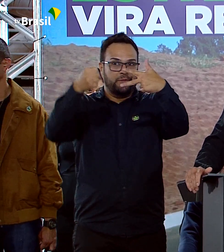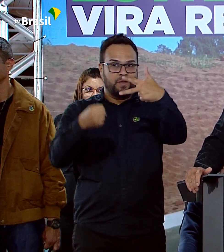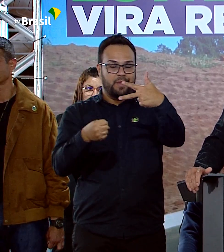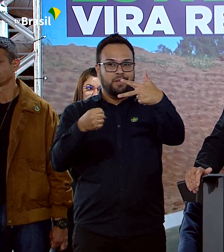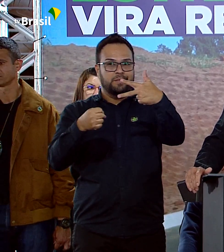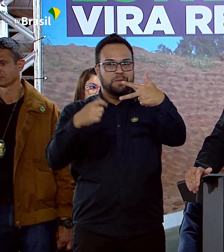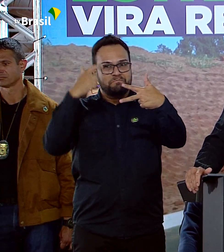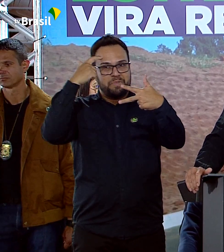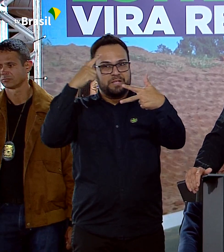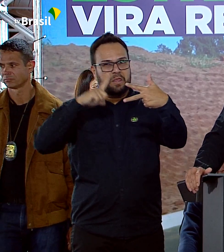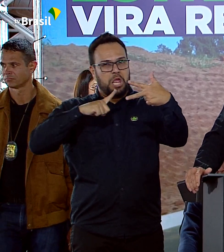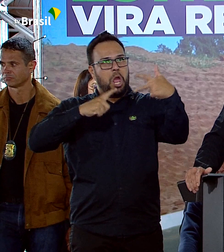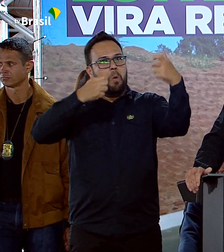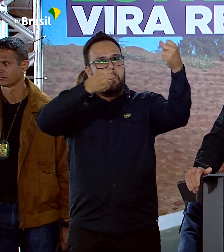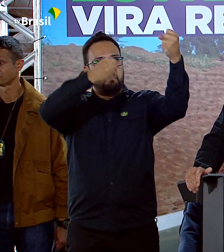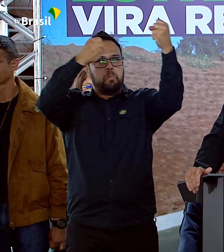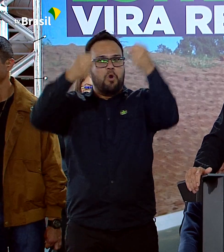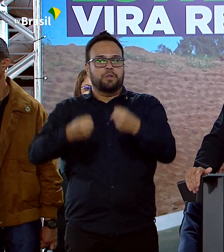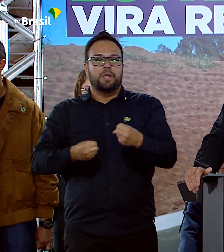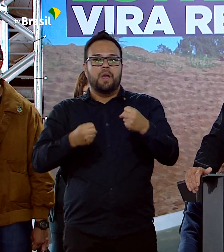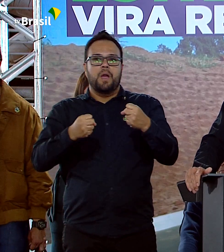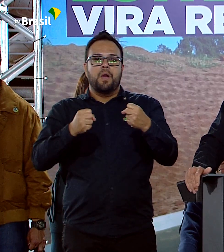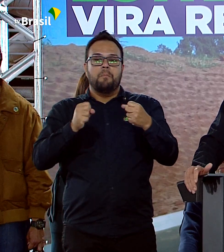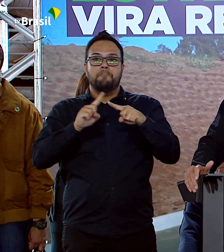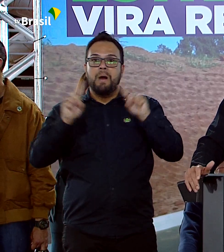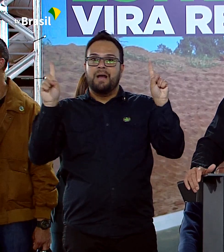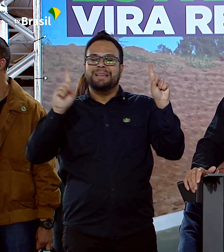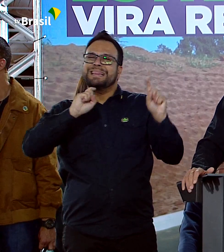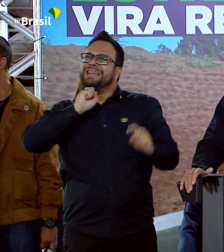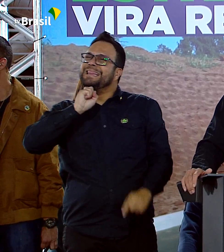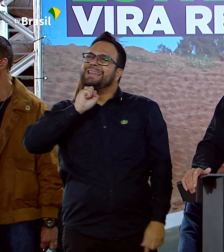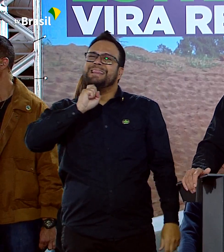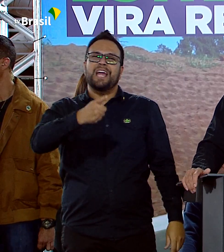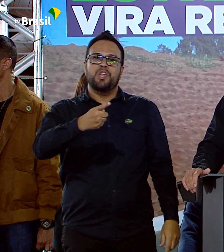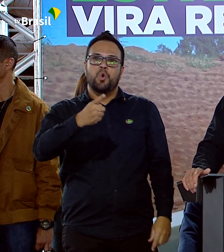muito, mas nenhum deles pode tudo.